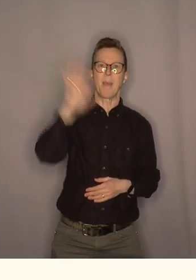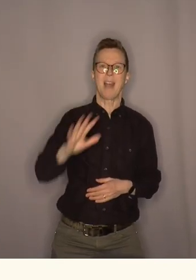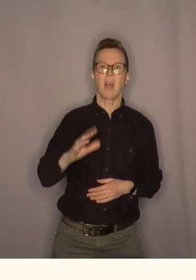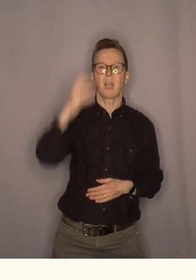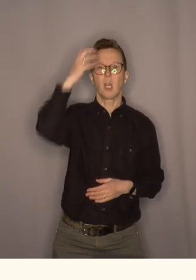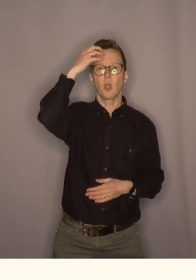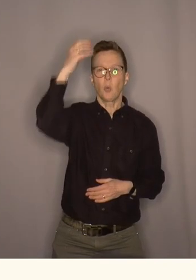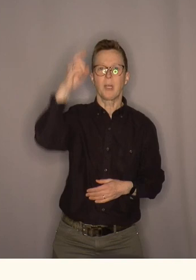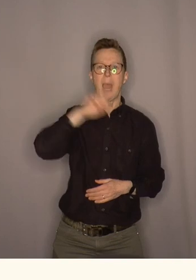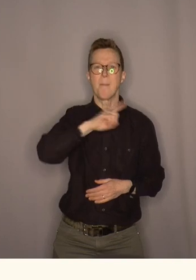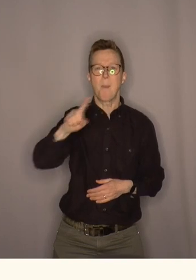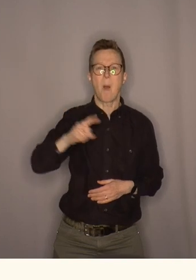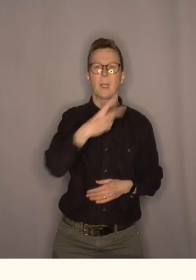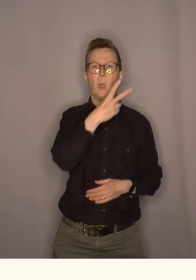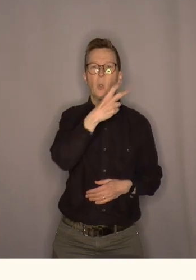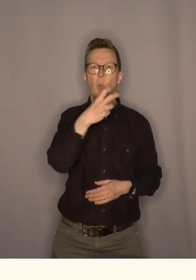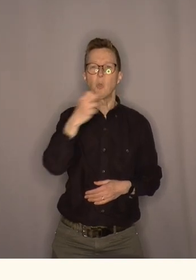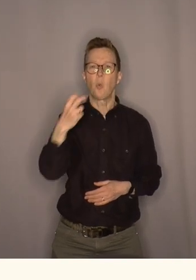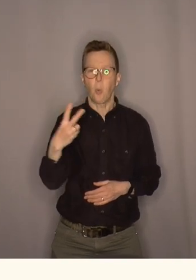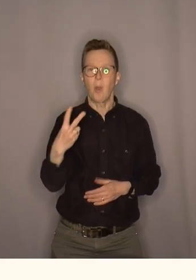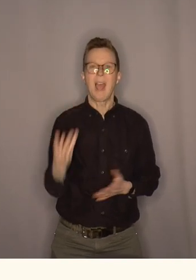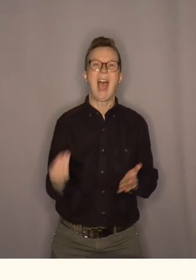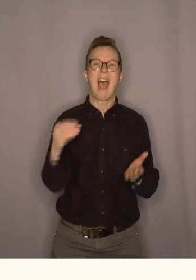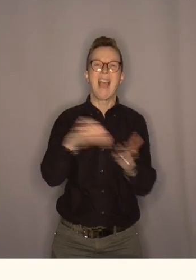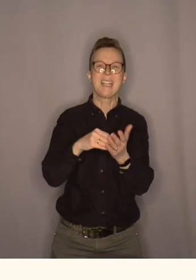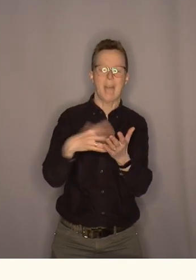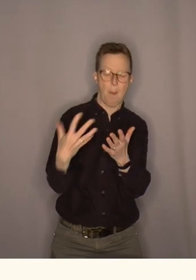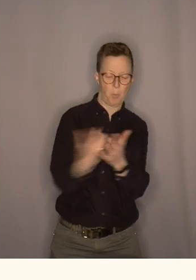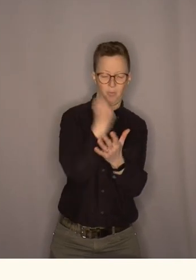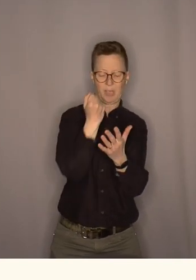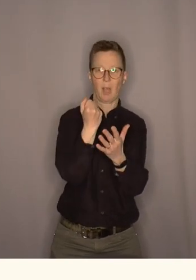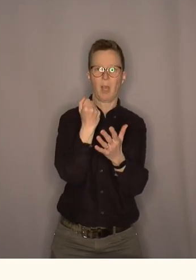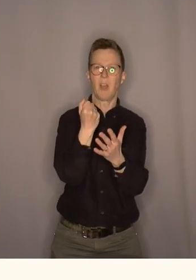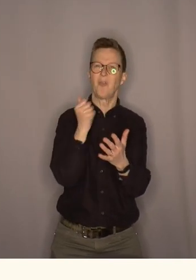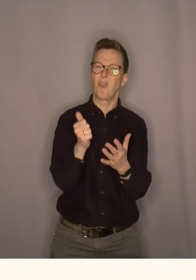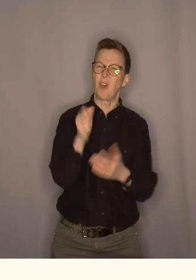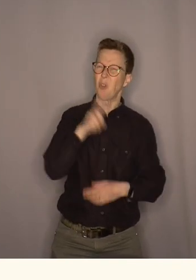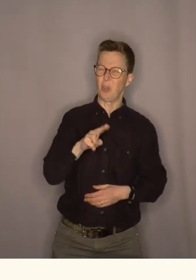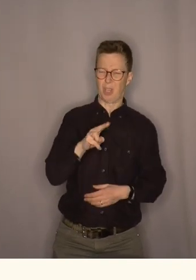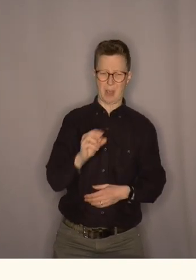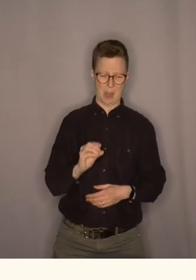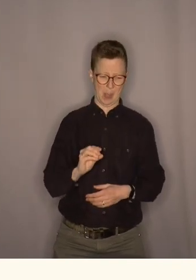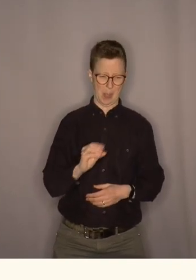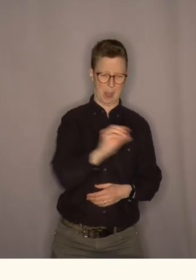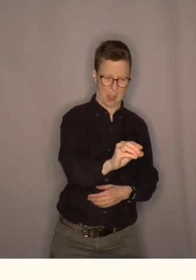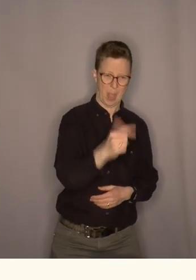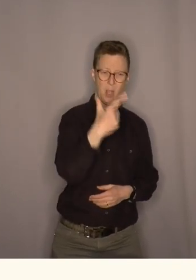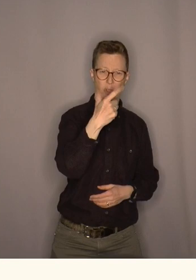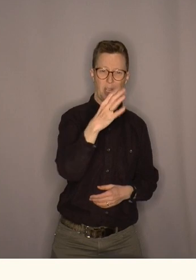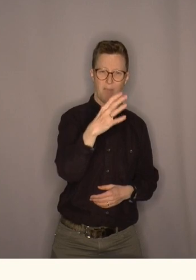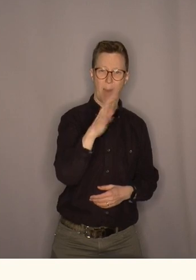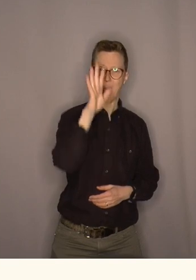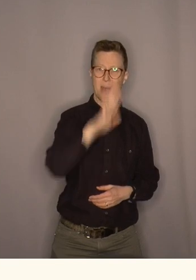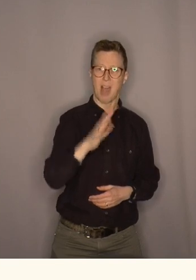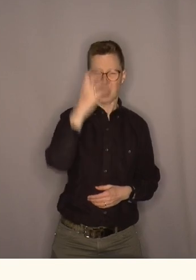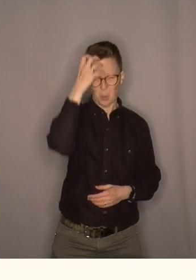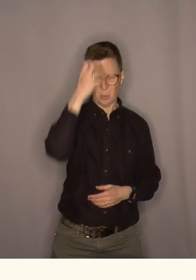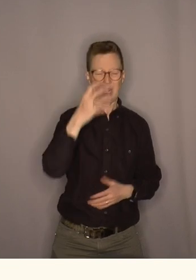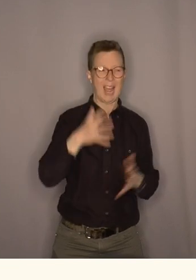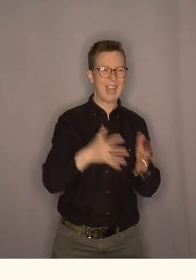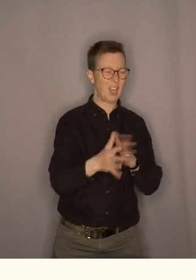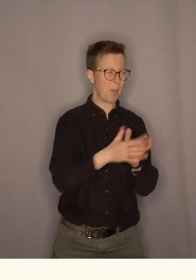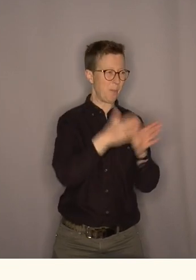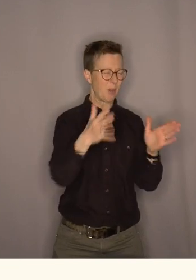kroner bare i 2022 i ekstra profit ja, hvorfor skal Norge bare gi 75 milliarder kroner over fem år?